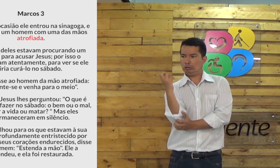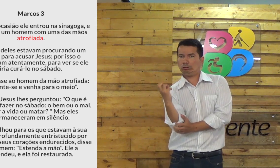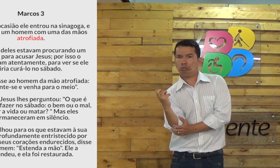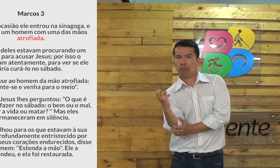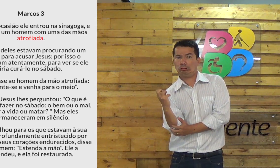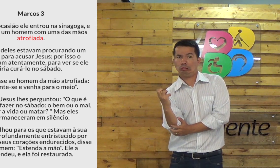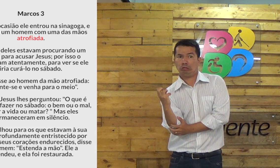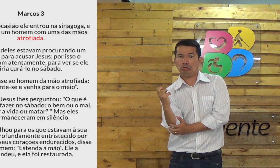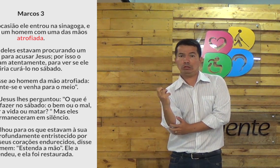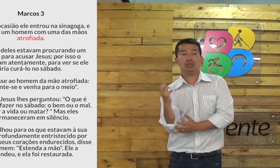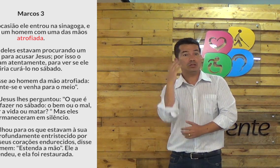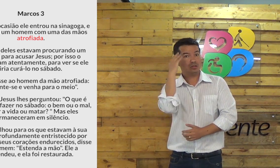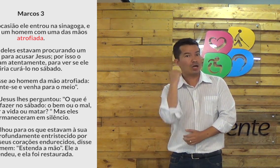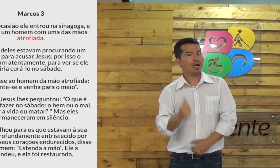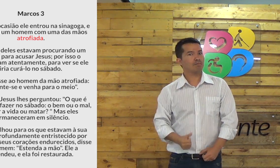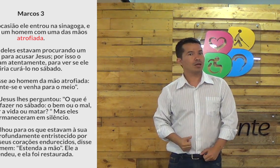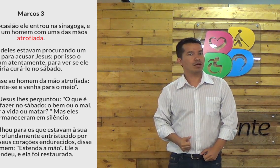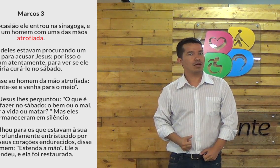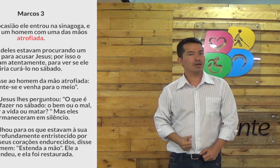Tinha um problema na mão. Sabiam?